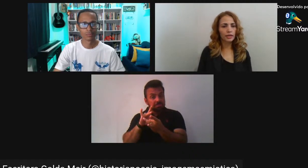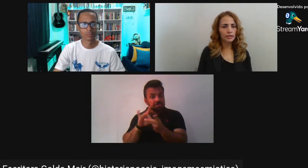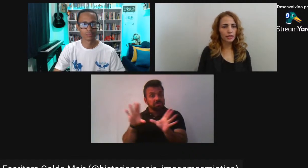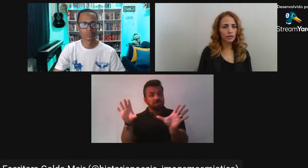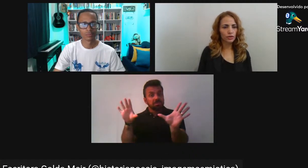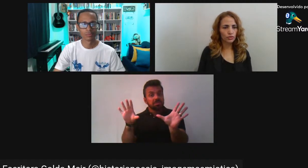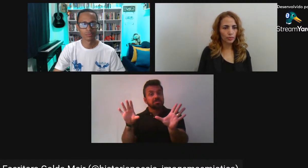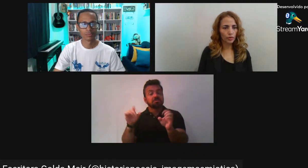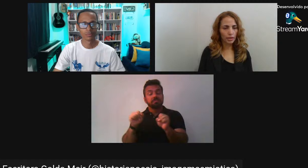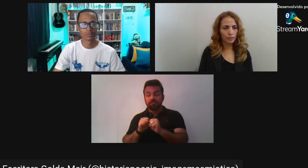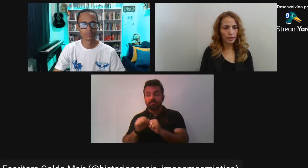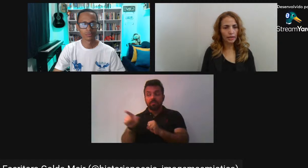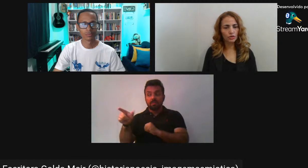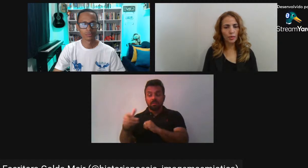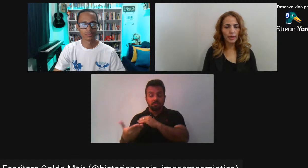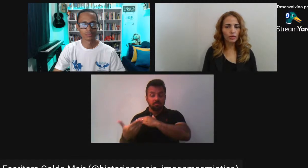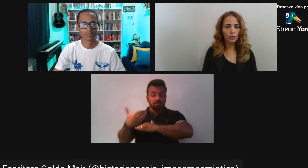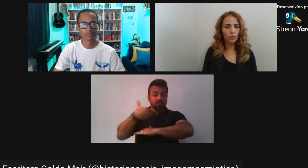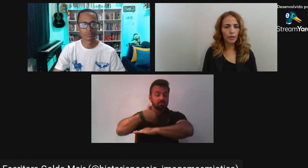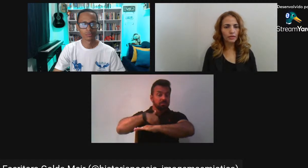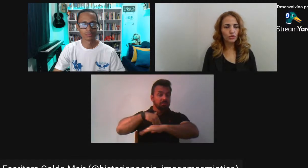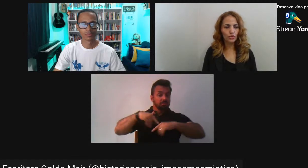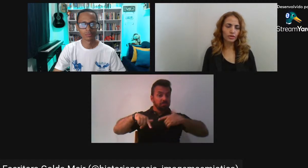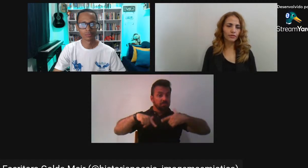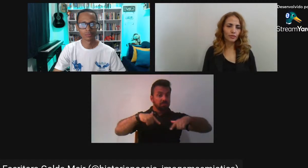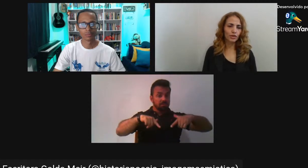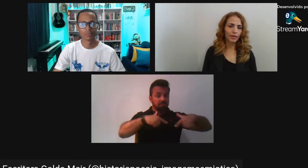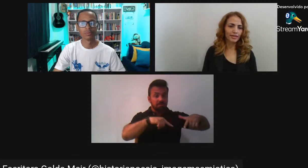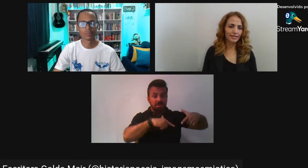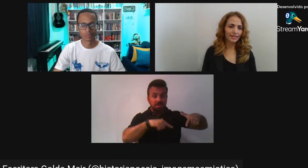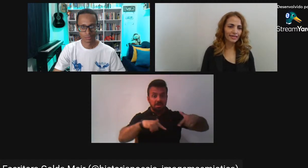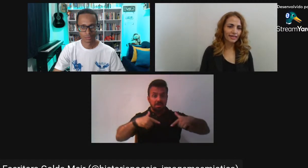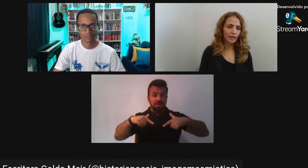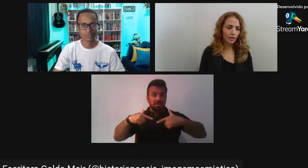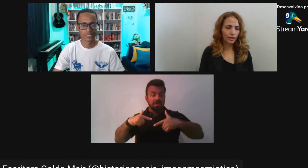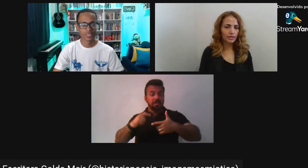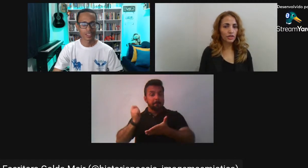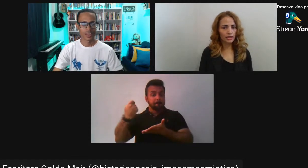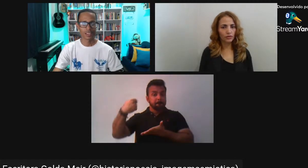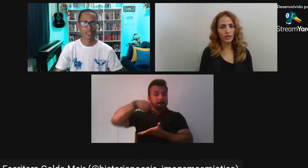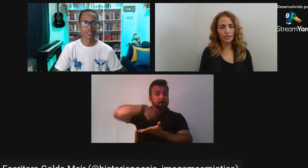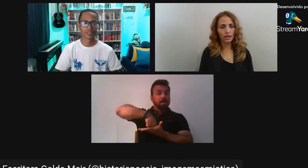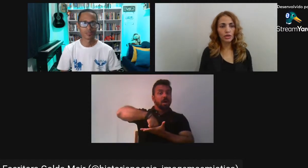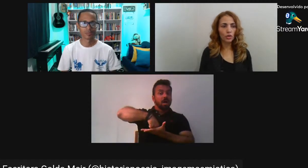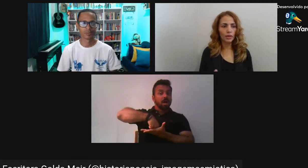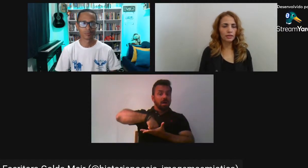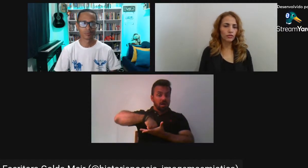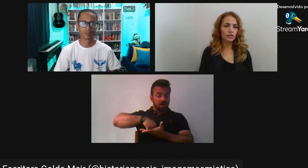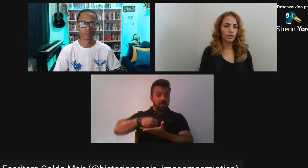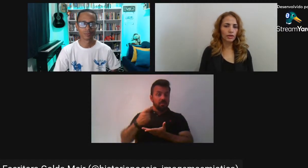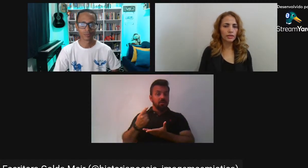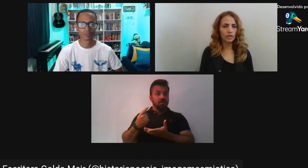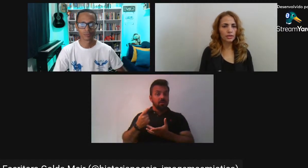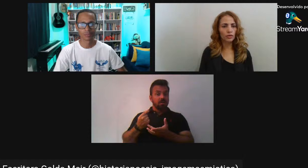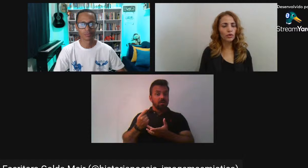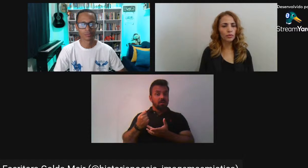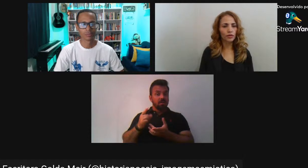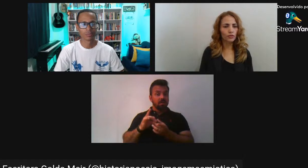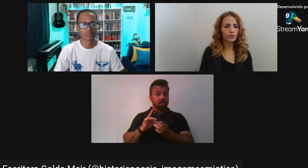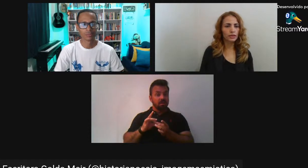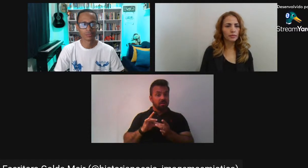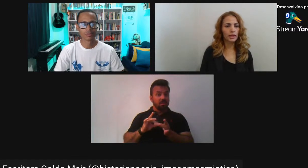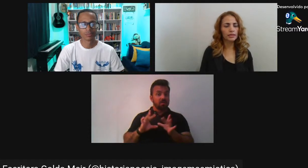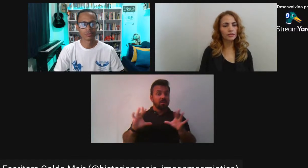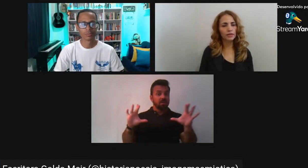pagavam para esse negro A sua própria liberdade De uma maneira Um pouco mais justa Vamos chamar assim Porque existe a questão financeira Não é só uma questão social Existe a questão